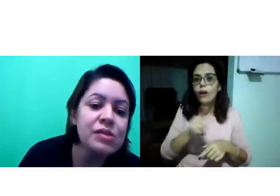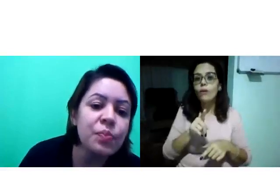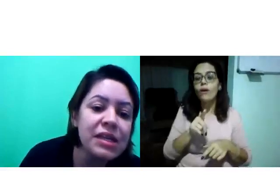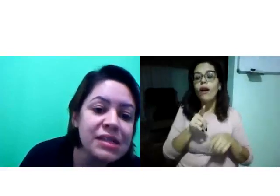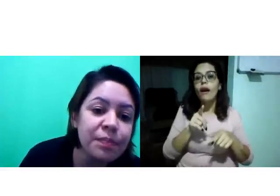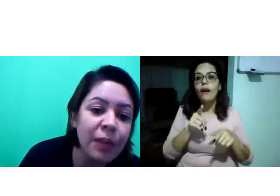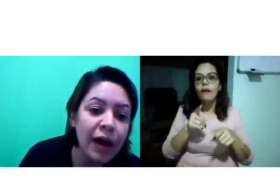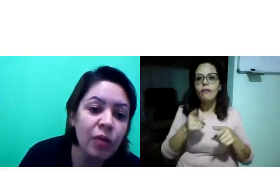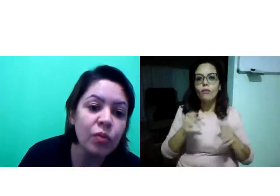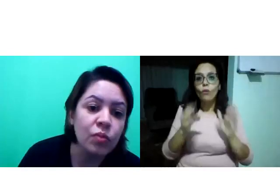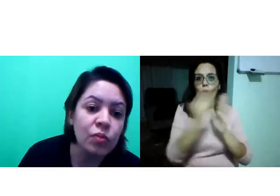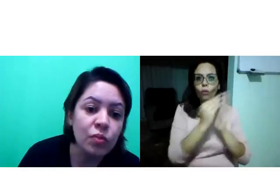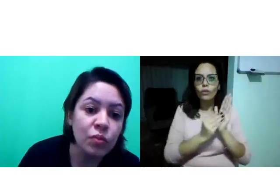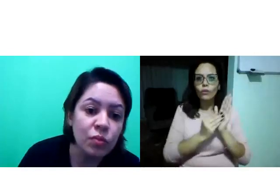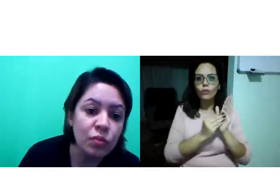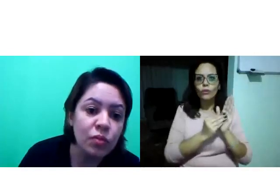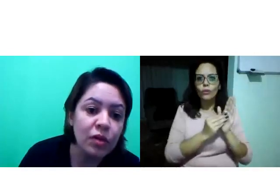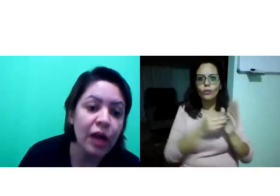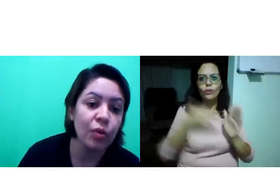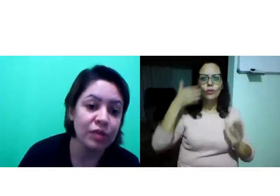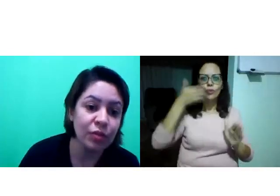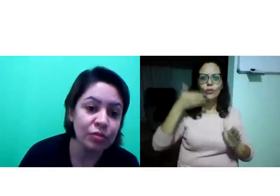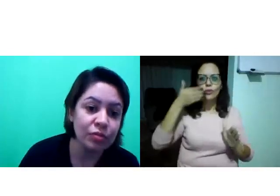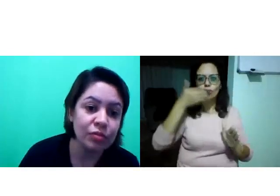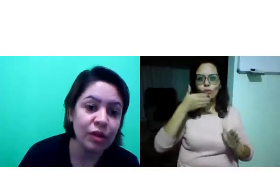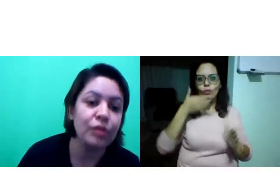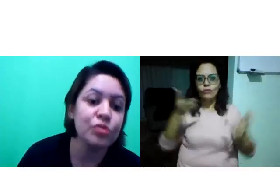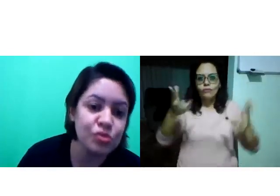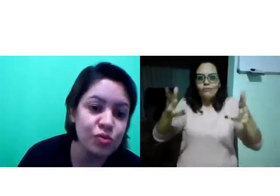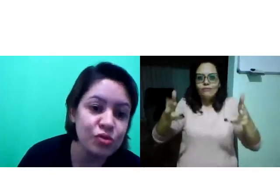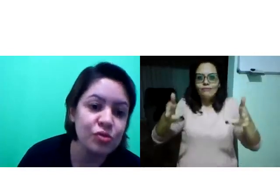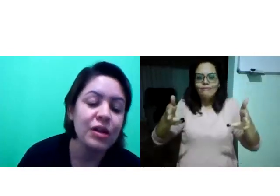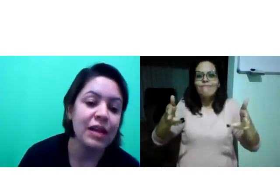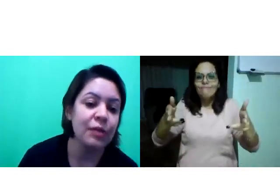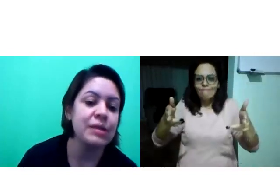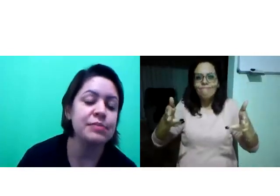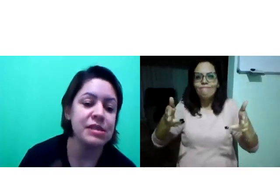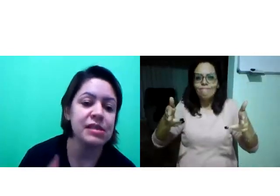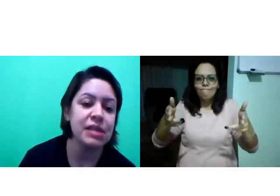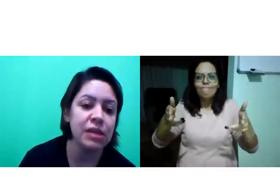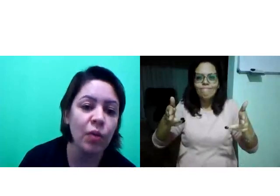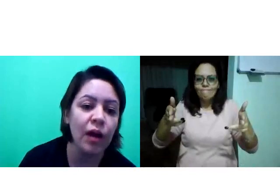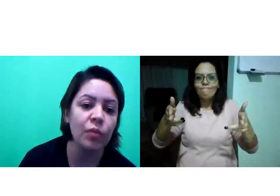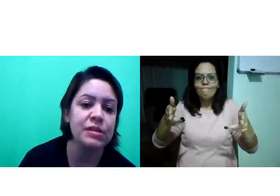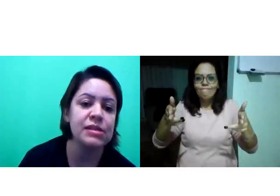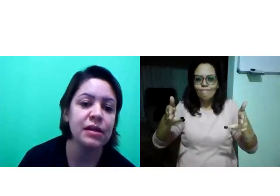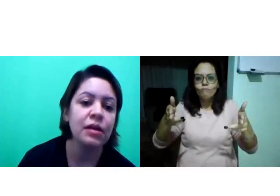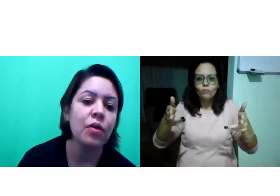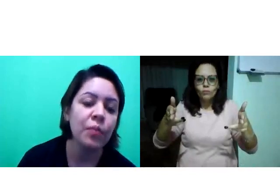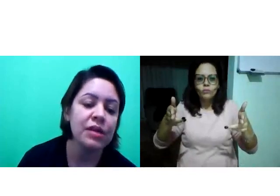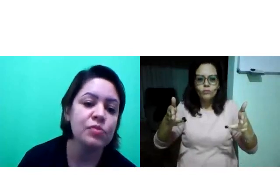Mas o principal é o conteúdo do discurso. Ele precisa ser igual,